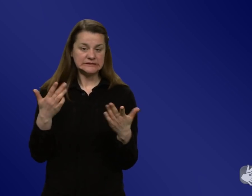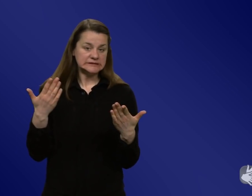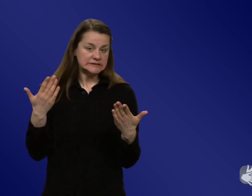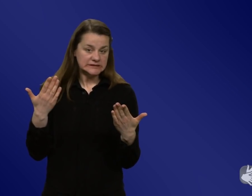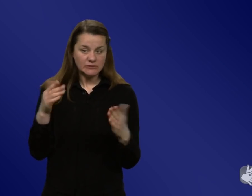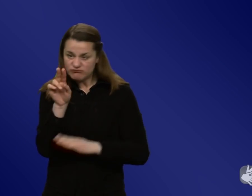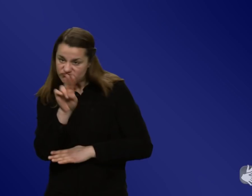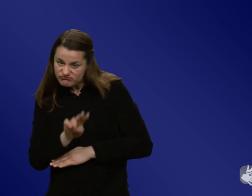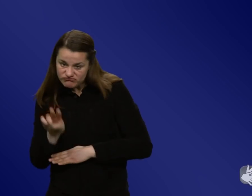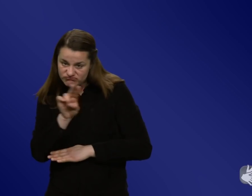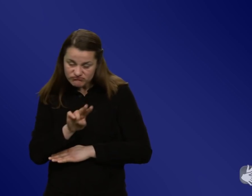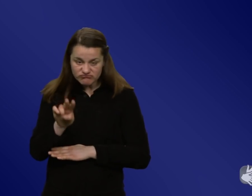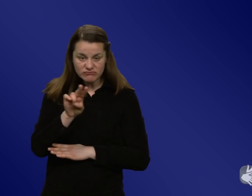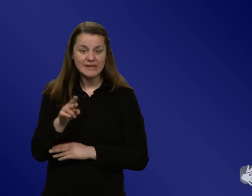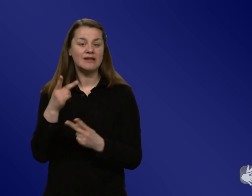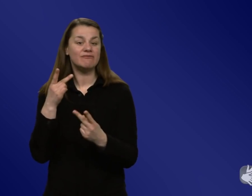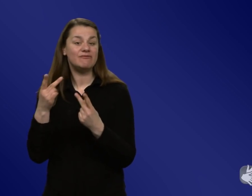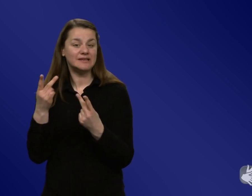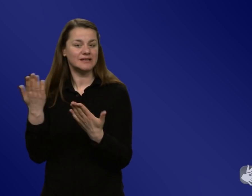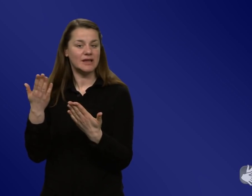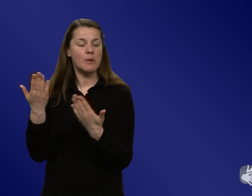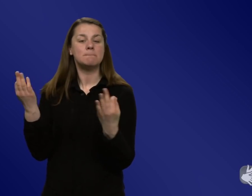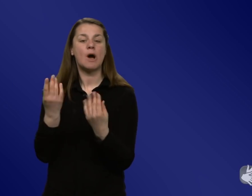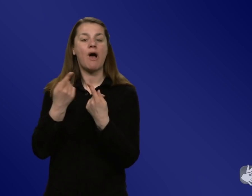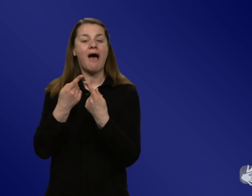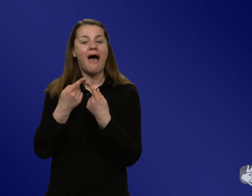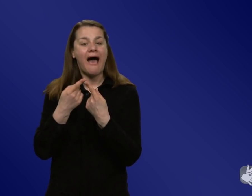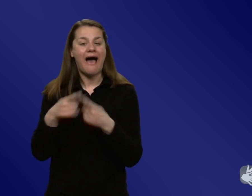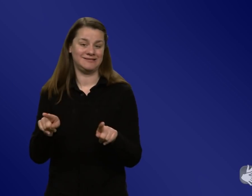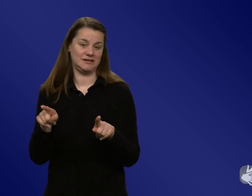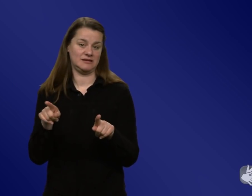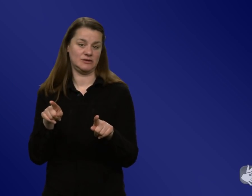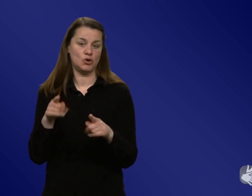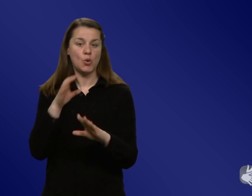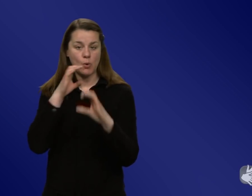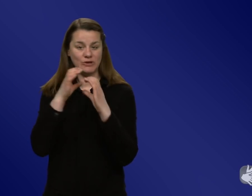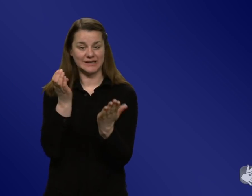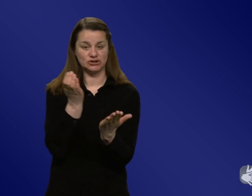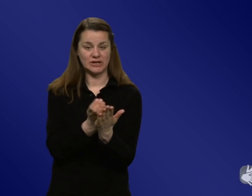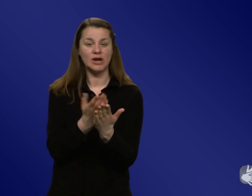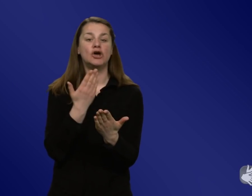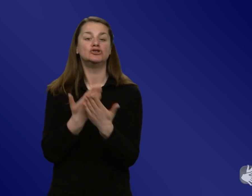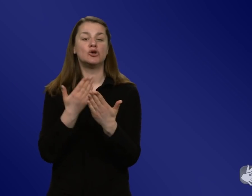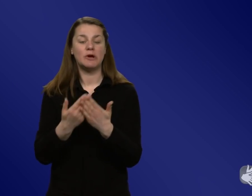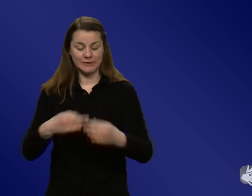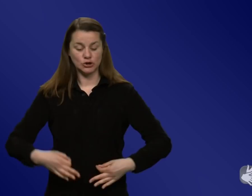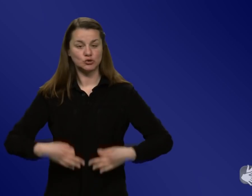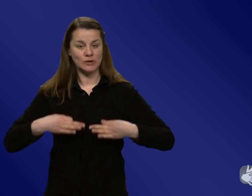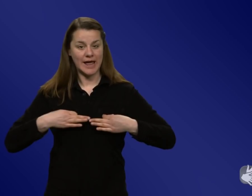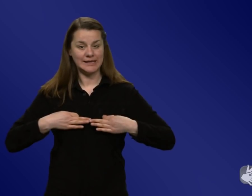der eben nicht die Regierung ist, sondern, sagen wir mal, ein Public Health Institut, wo die Wissenschaft wohnt, sag ich mal, und wo aus den Daten